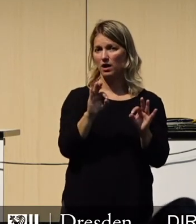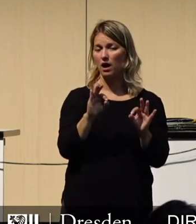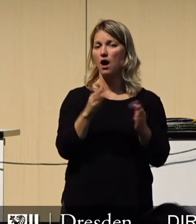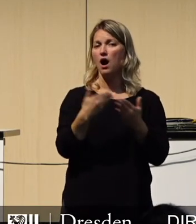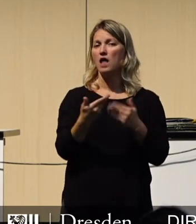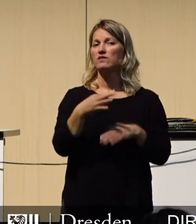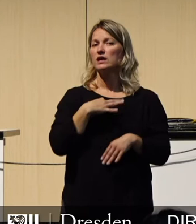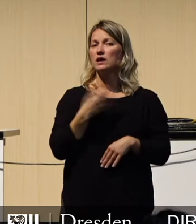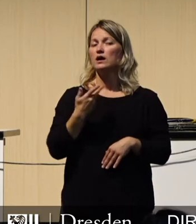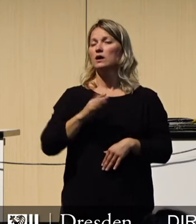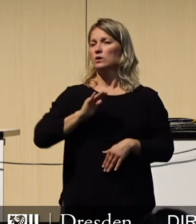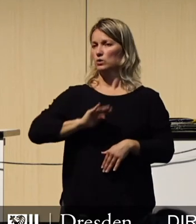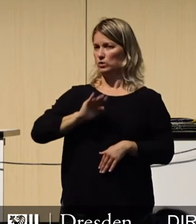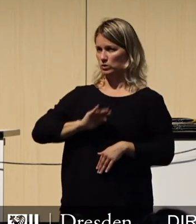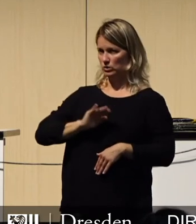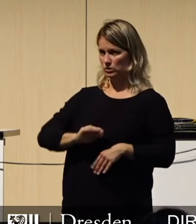Auge davon.